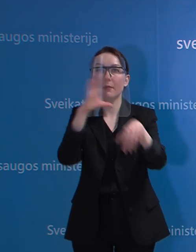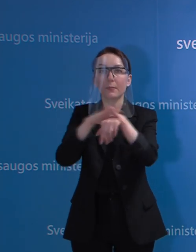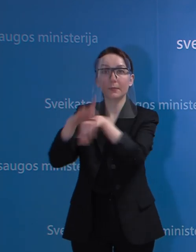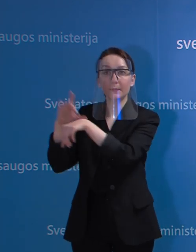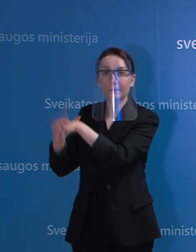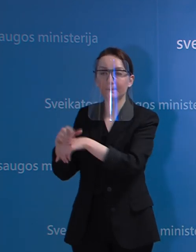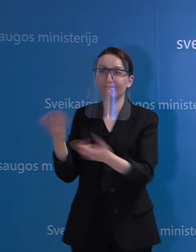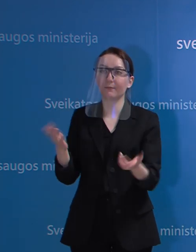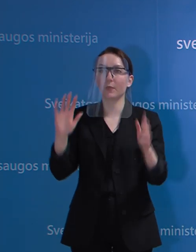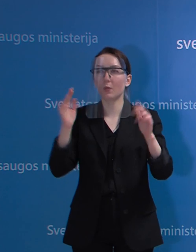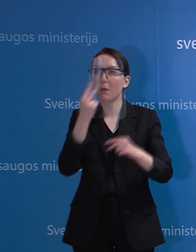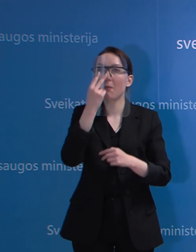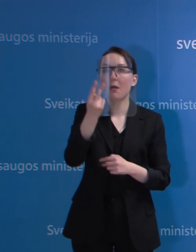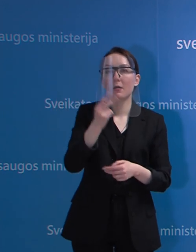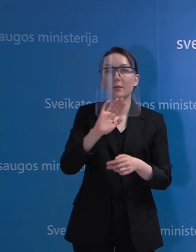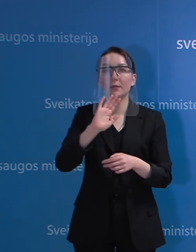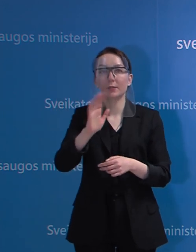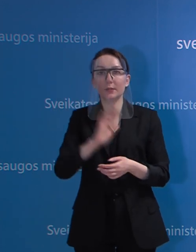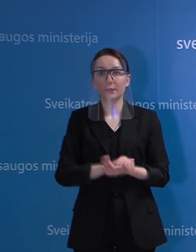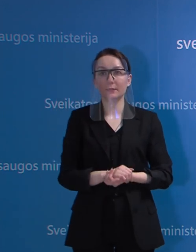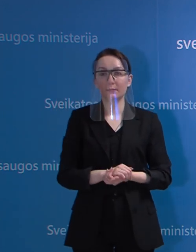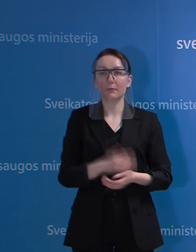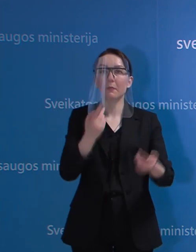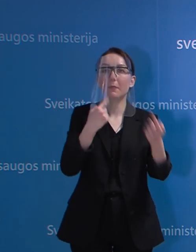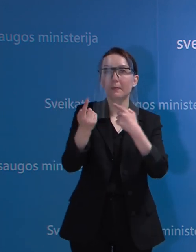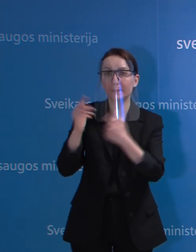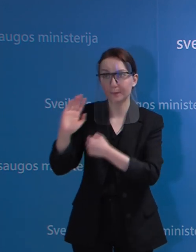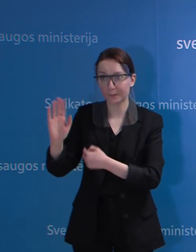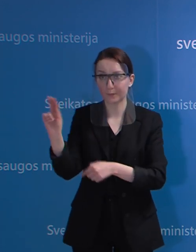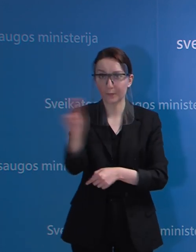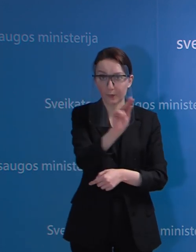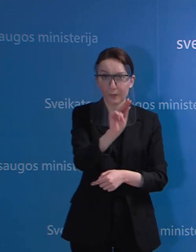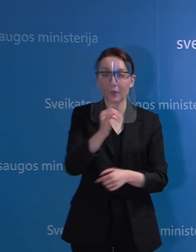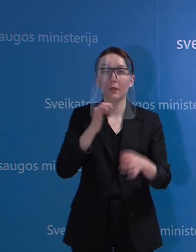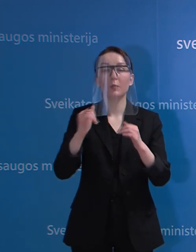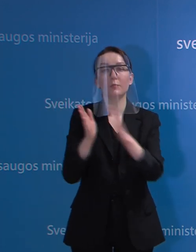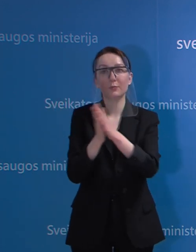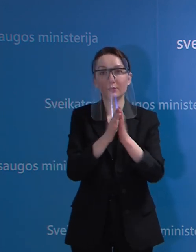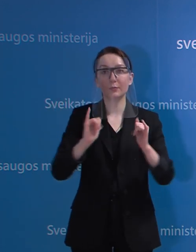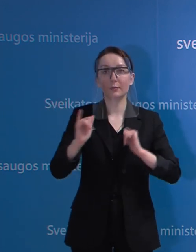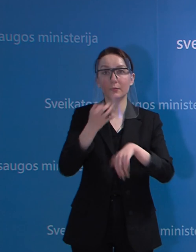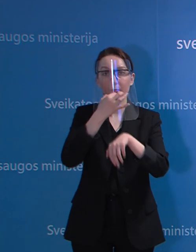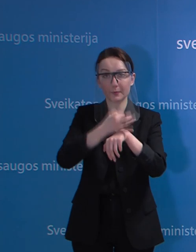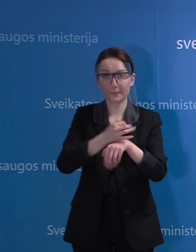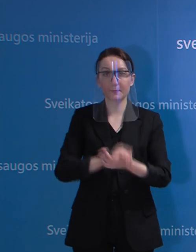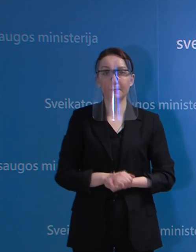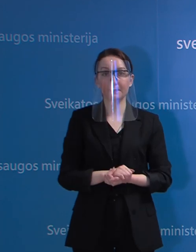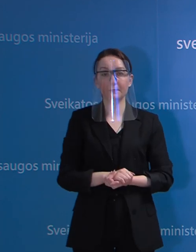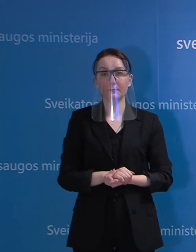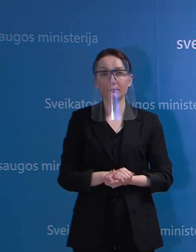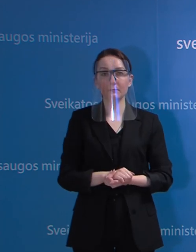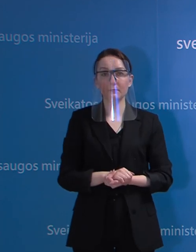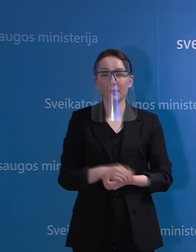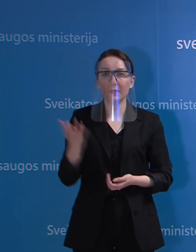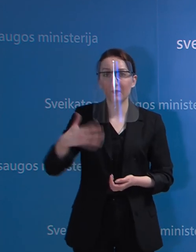nuspręs vis tik tai išeiti į lauką. Tai tikrai kviečiu elgtis labai atsakingai. Tai nėra dėl to, kad